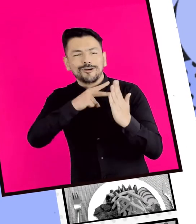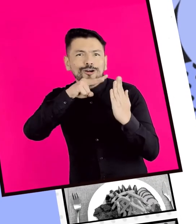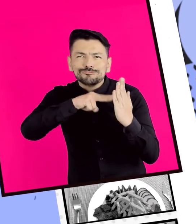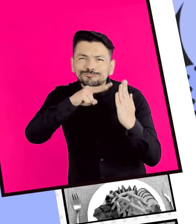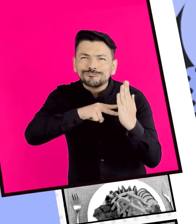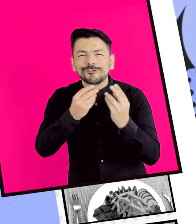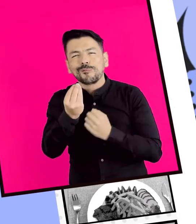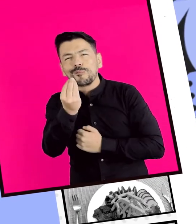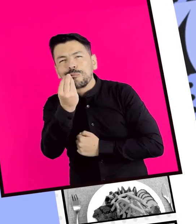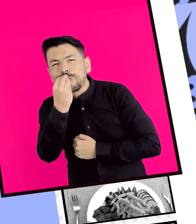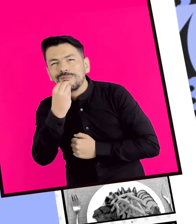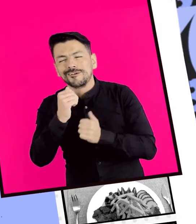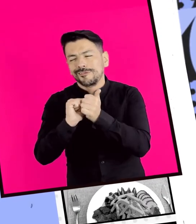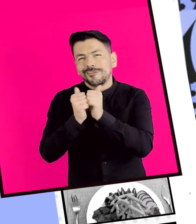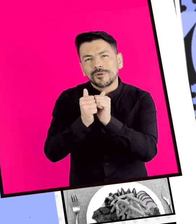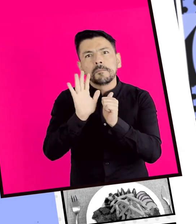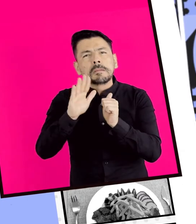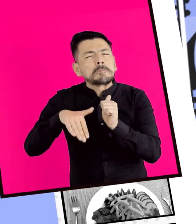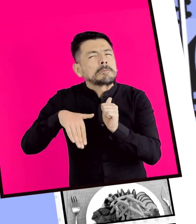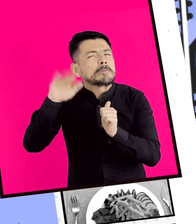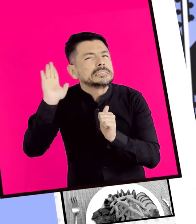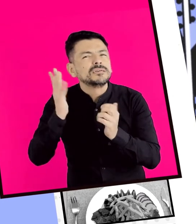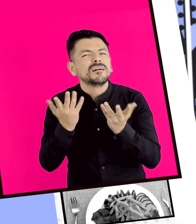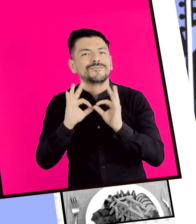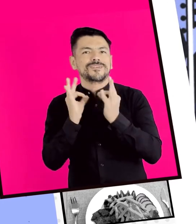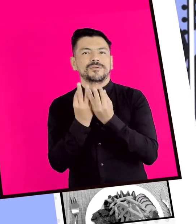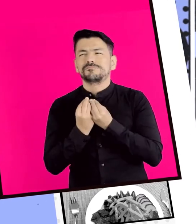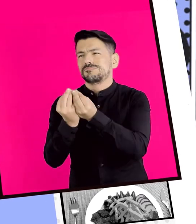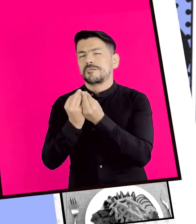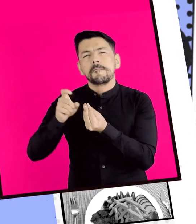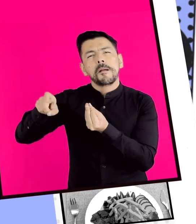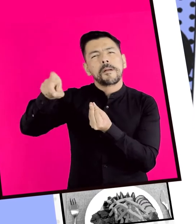comer, hacer deporte y sobre todo viajar con la familia.